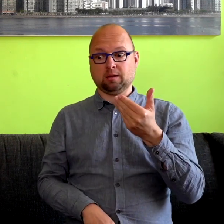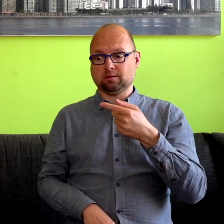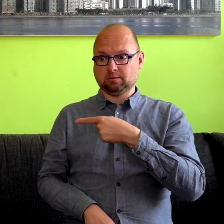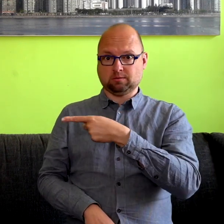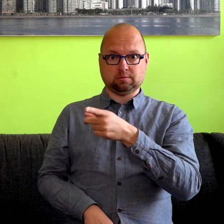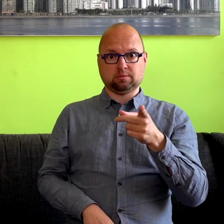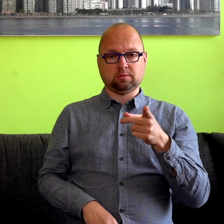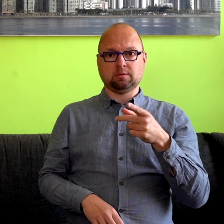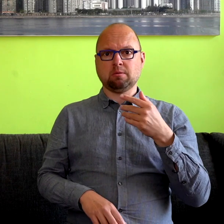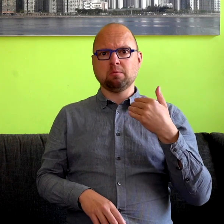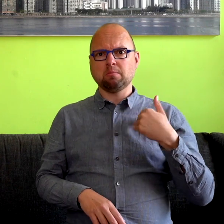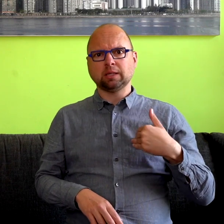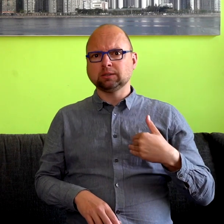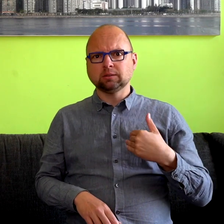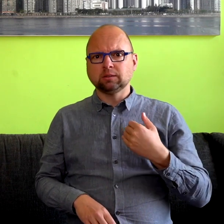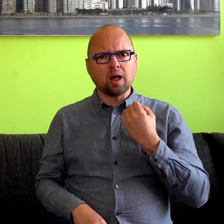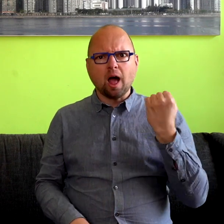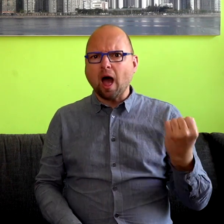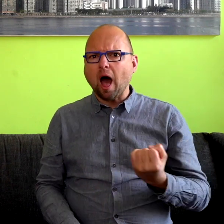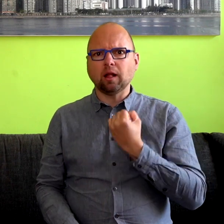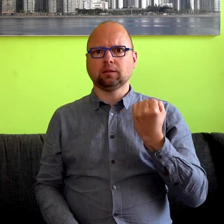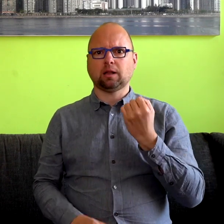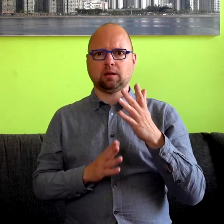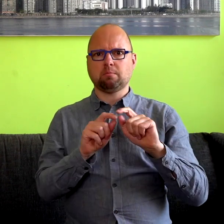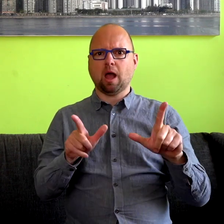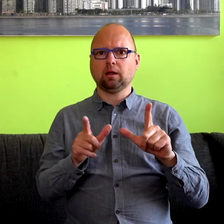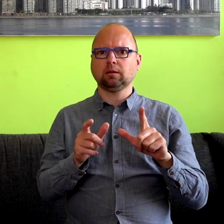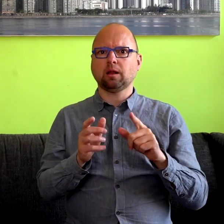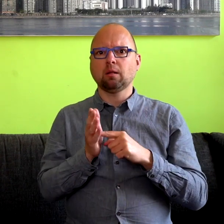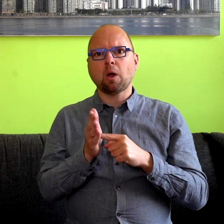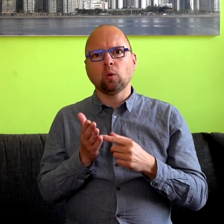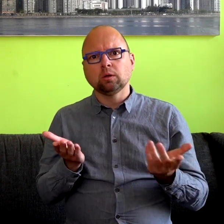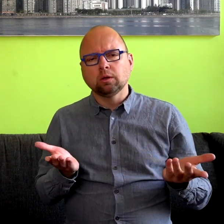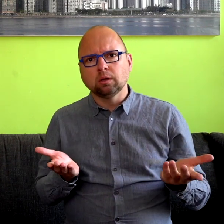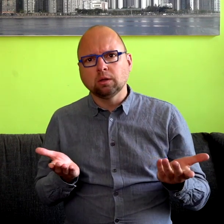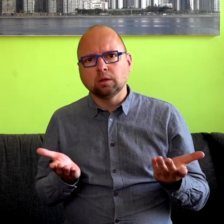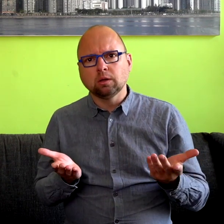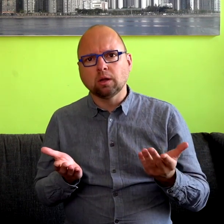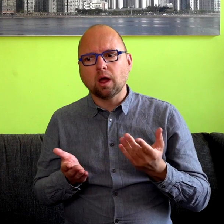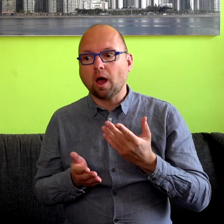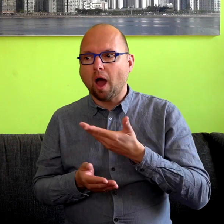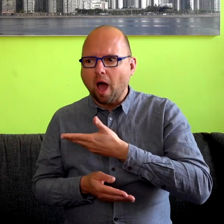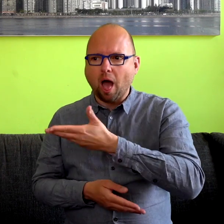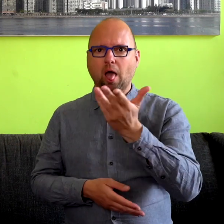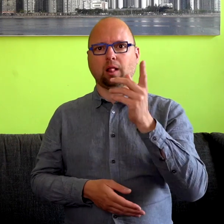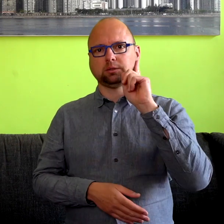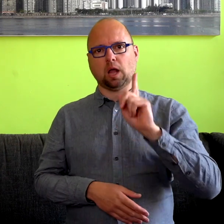die situaties gebarentaal? Waarom gebruiken die 1,7 miljoen slechthorend in Nederland niet allemaal gebarentaal?